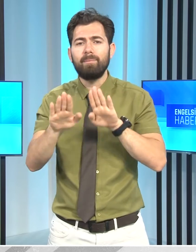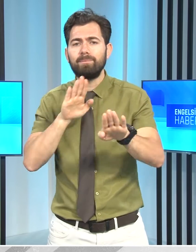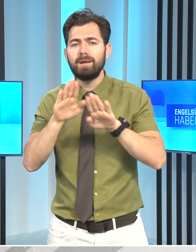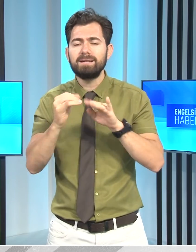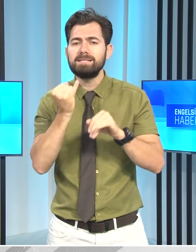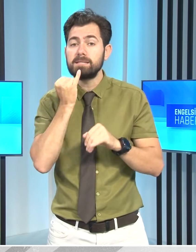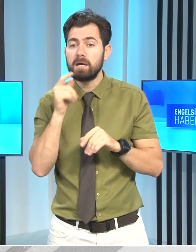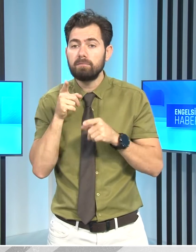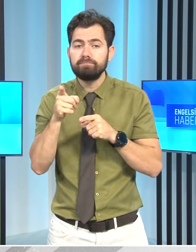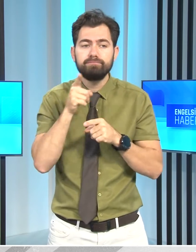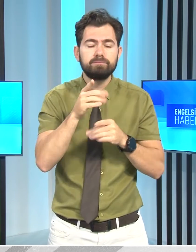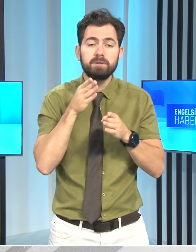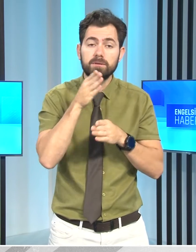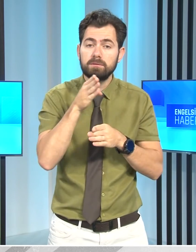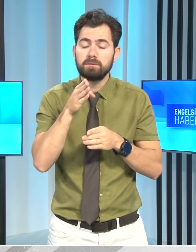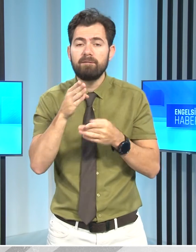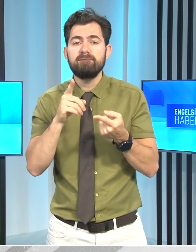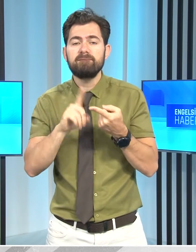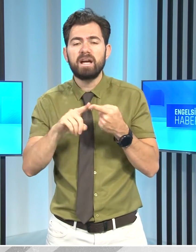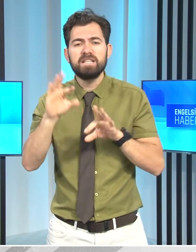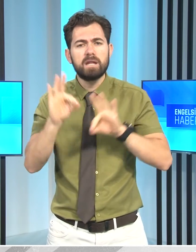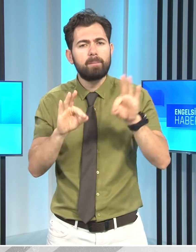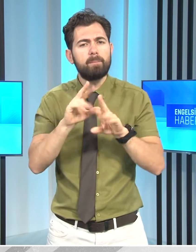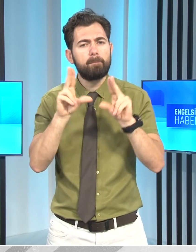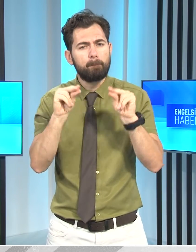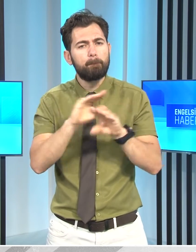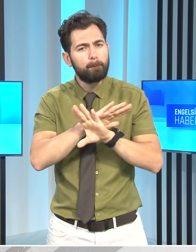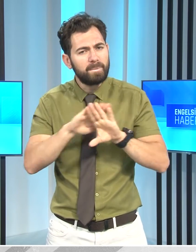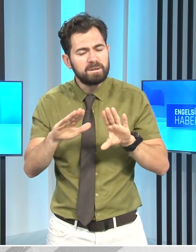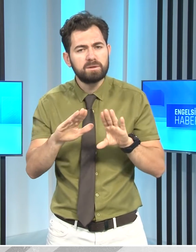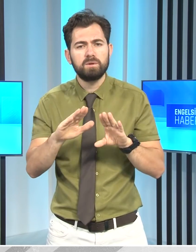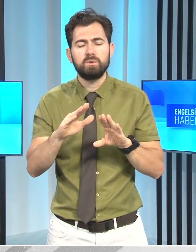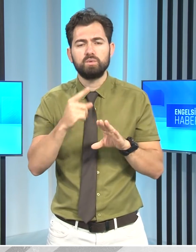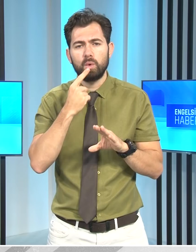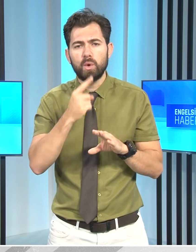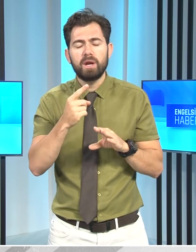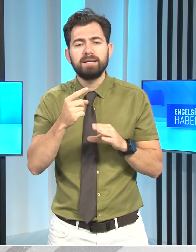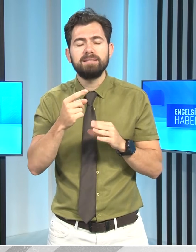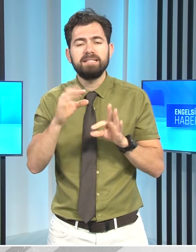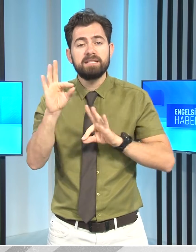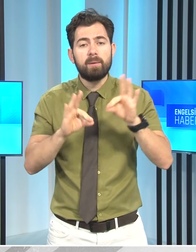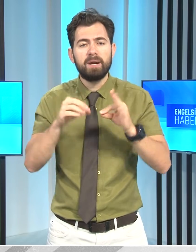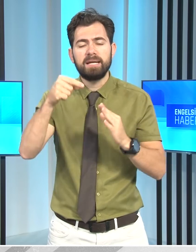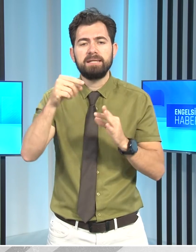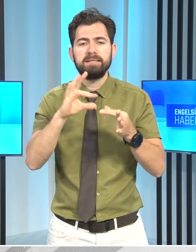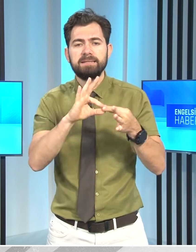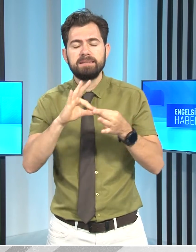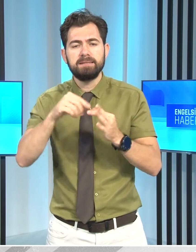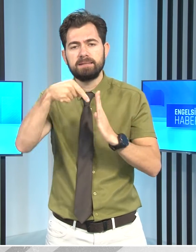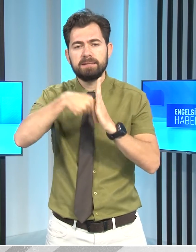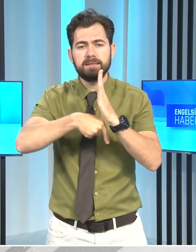ettiklerini ve incelemeleri tamamladıklarını ifade ederek incelemelerine ilişkin detayları paylaştı.